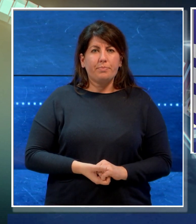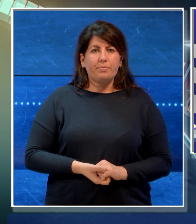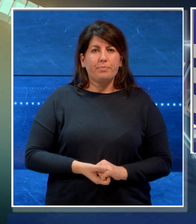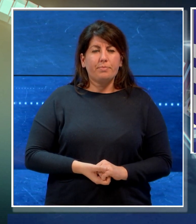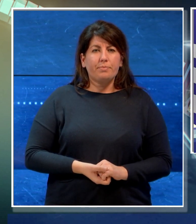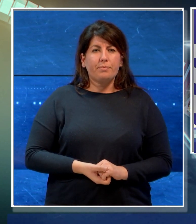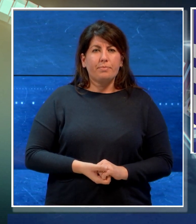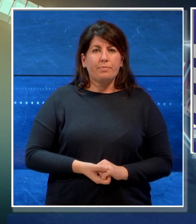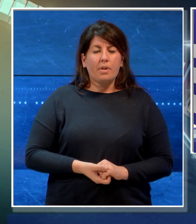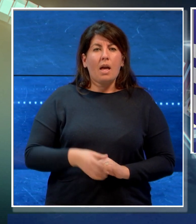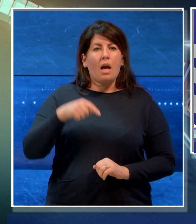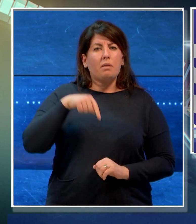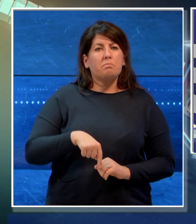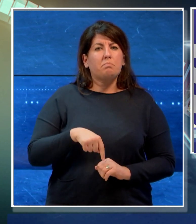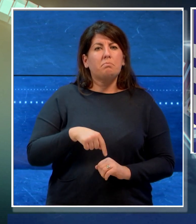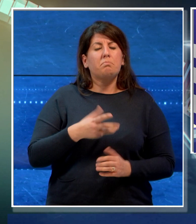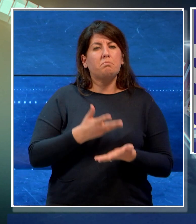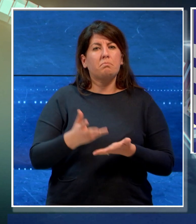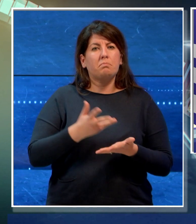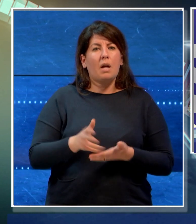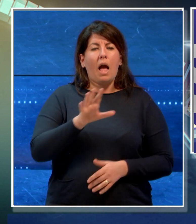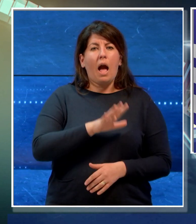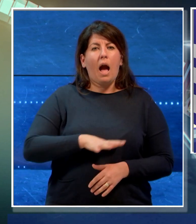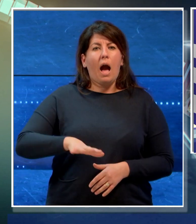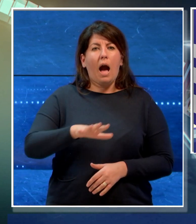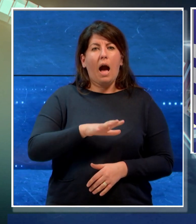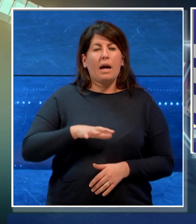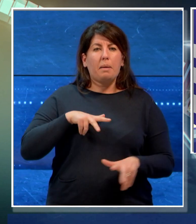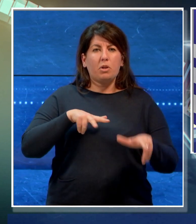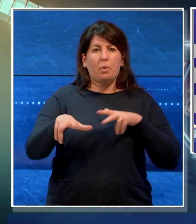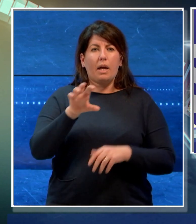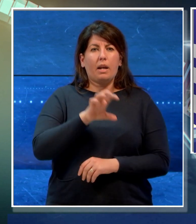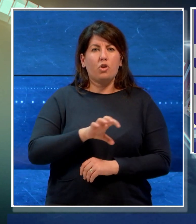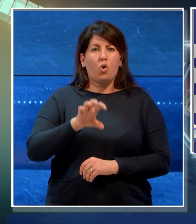E adesso le notizie dall'area metropolitana e dalla Regione.